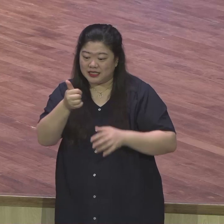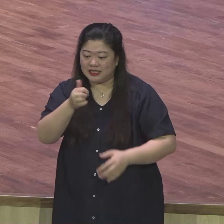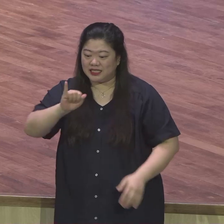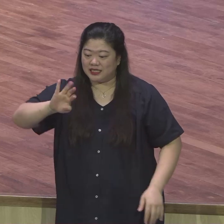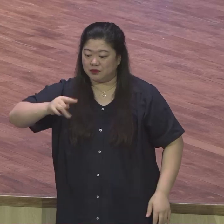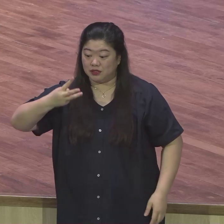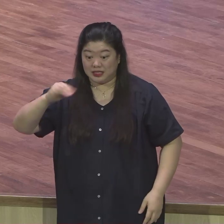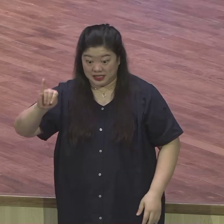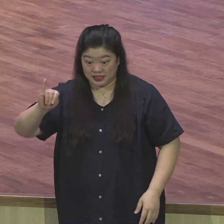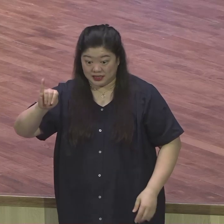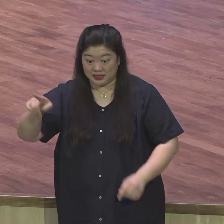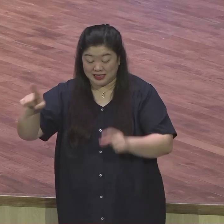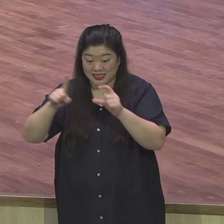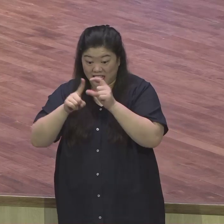때로는 하나님의 섭리가 그렇다.